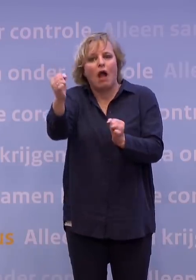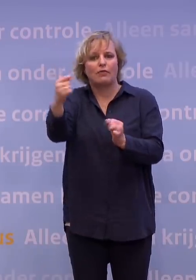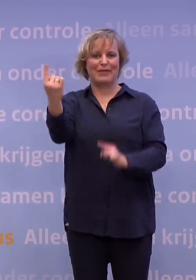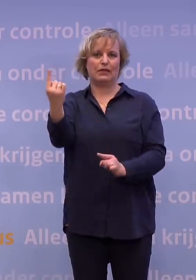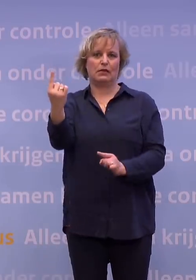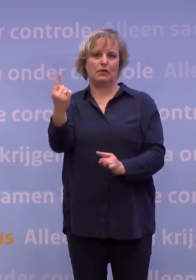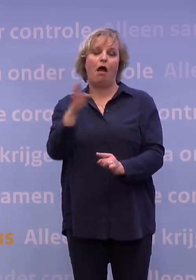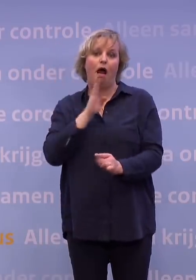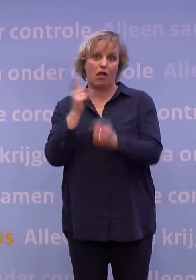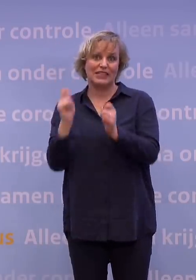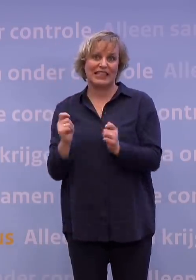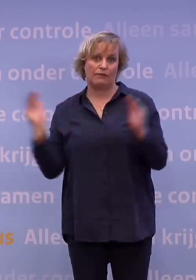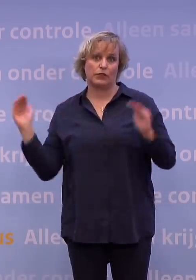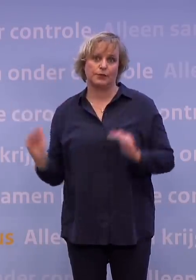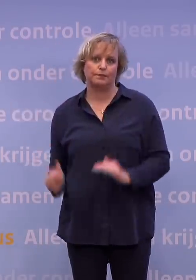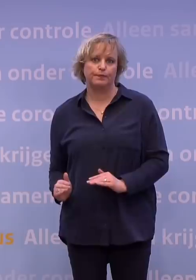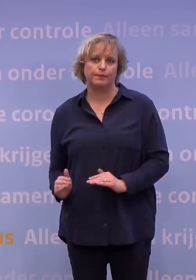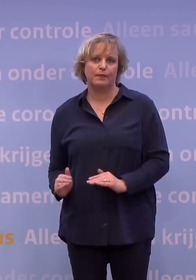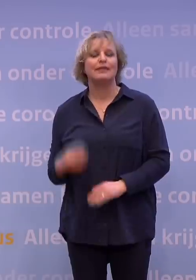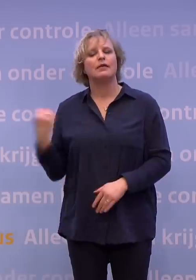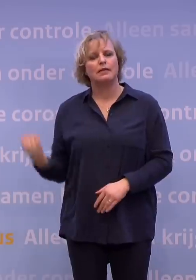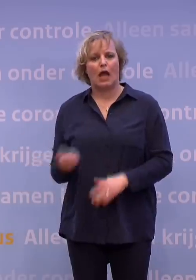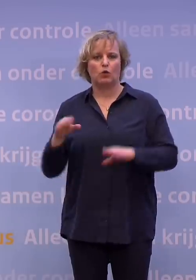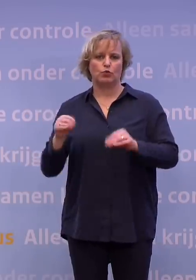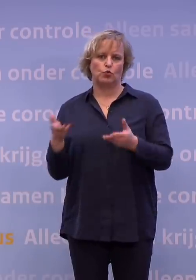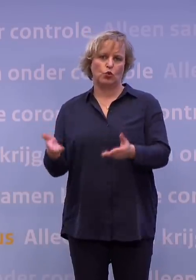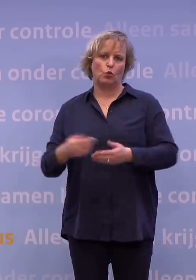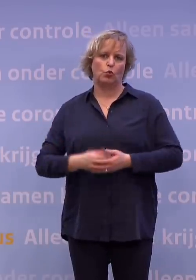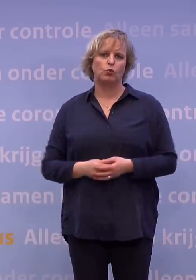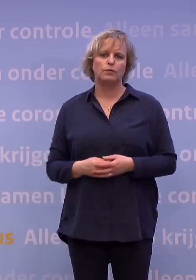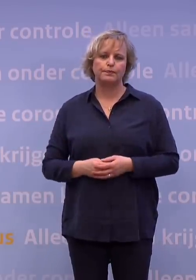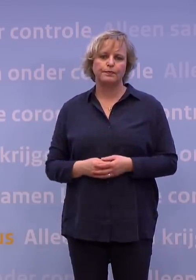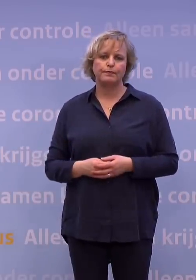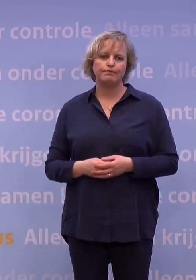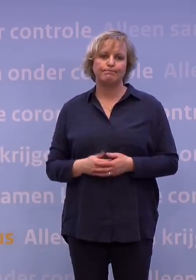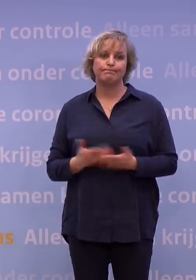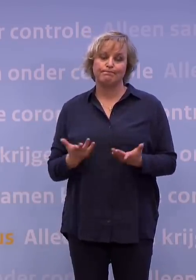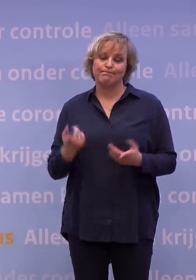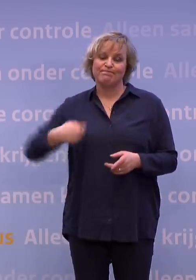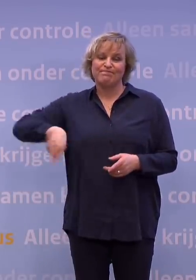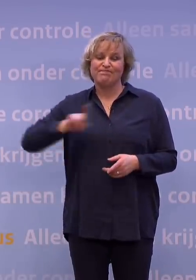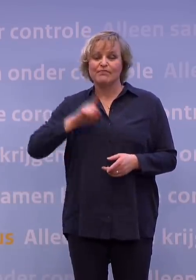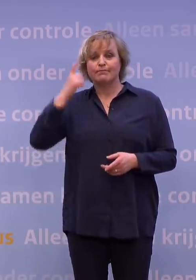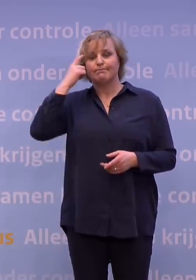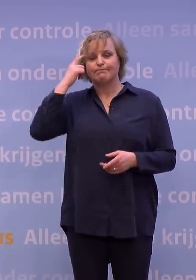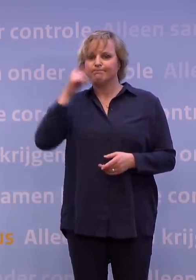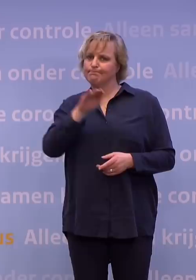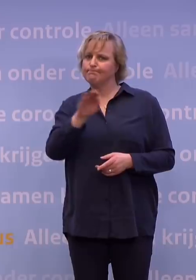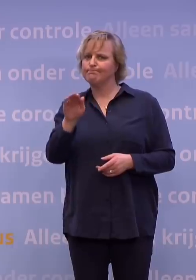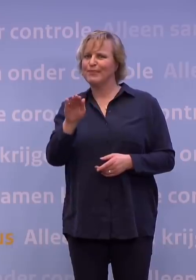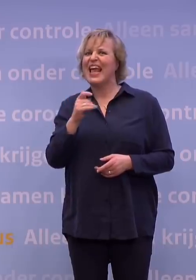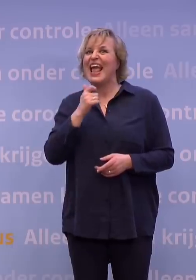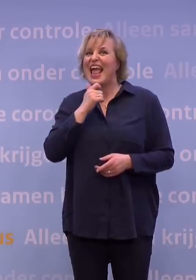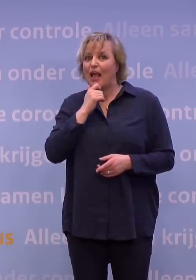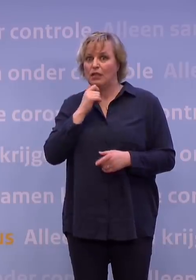mogelijk maken. Het is die combinatie waarom we dit doen. En laten we echt ons realiseren, de Engelse variant is letterlijk